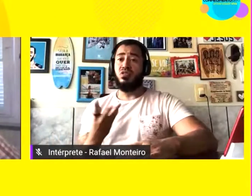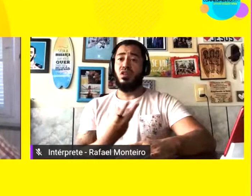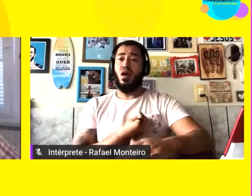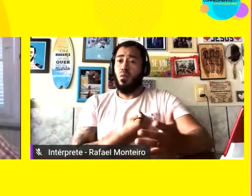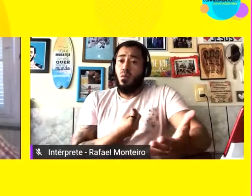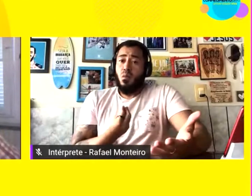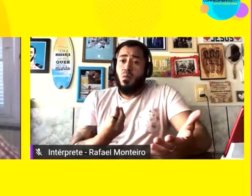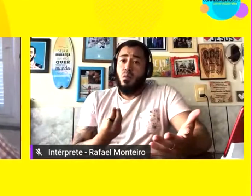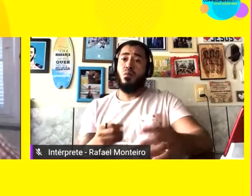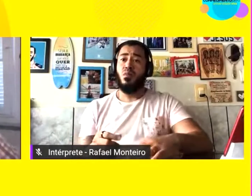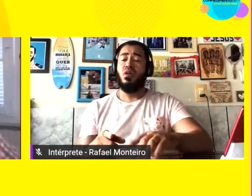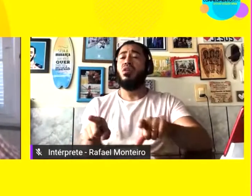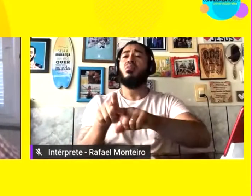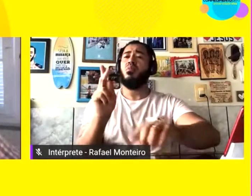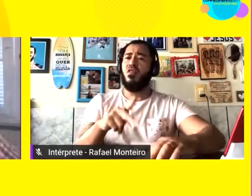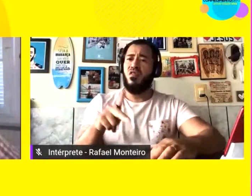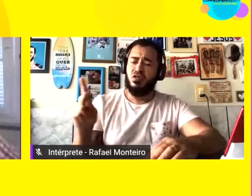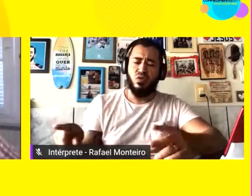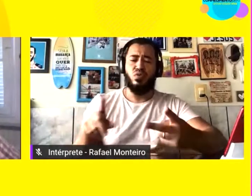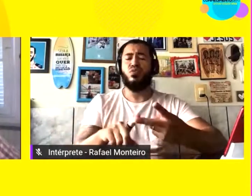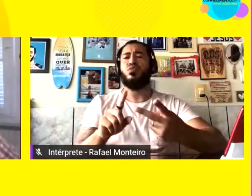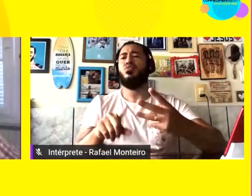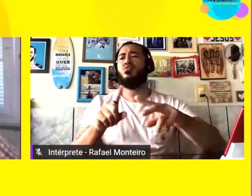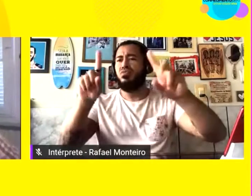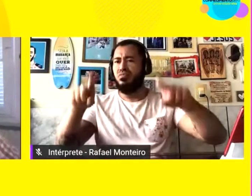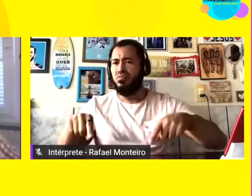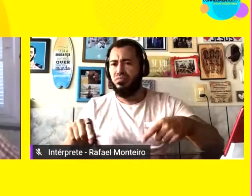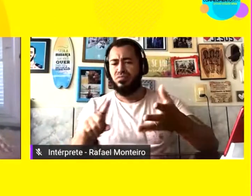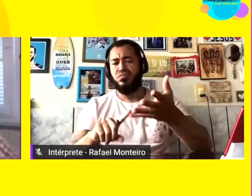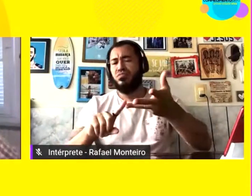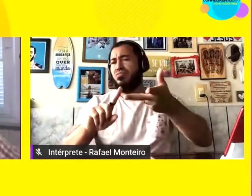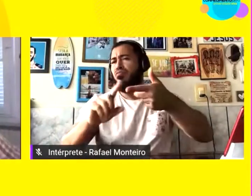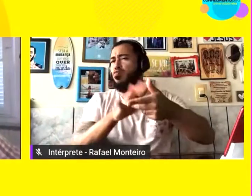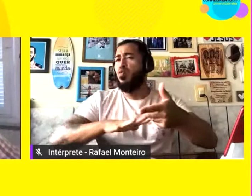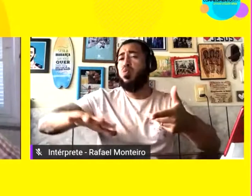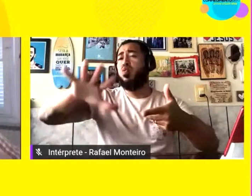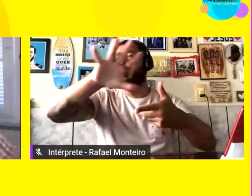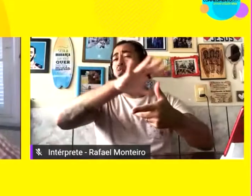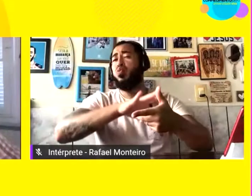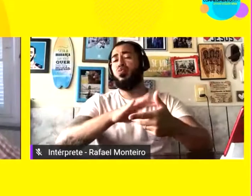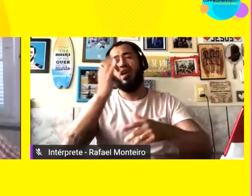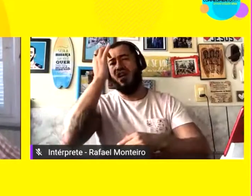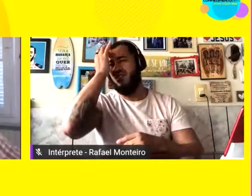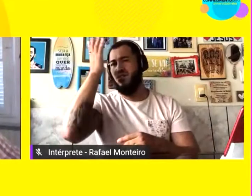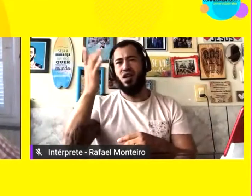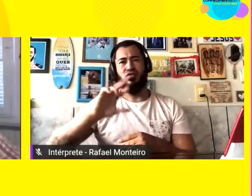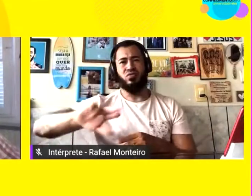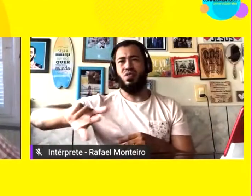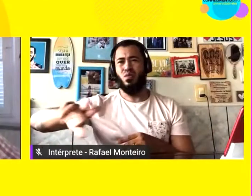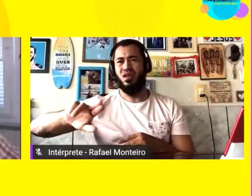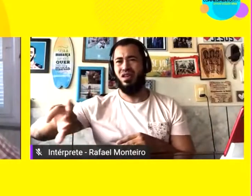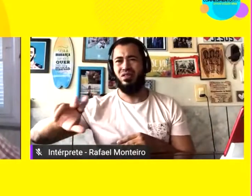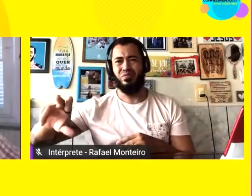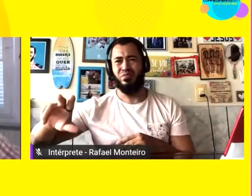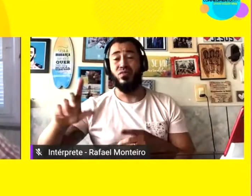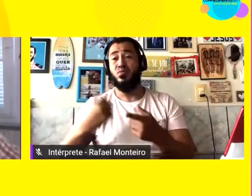dos alunos e dos técnicos, professores, servidores em geral. Ou seja, a gente não consegue ter essa facilidade